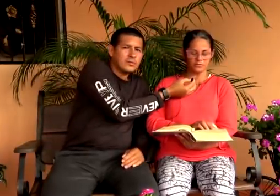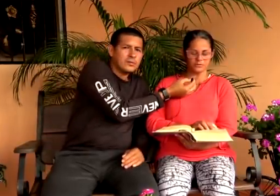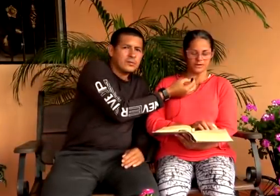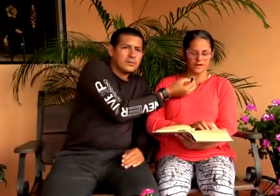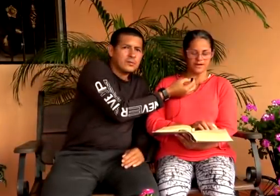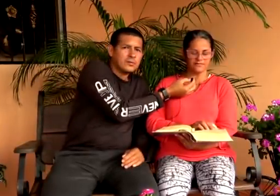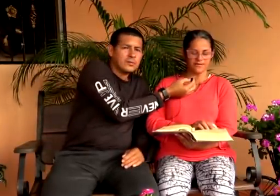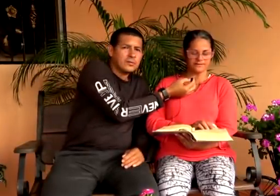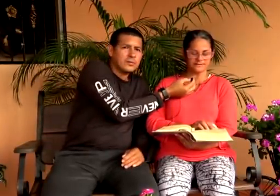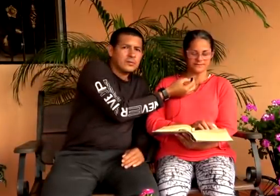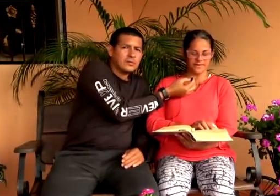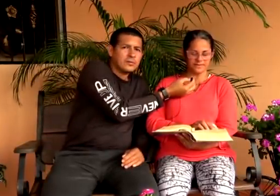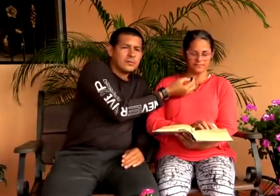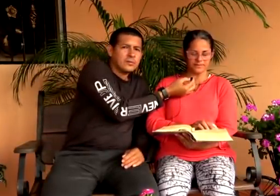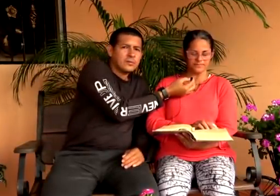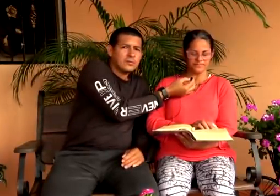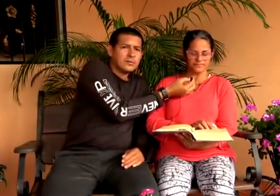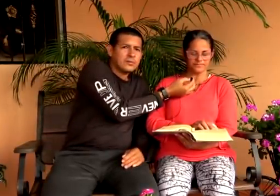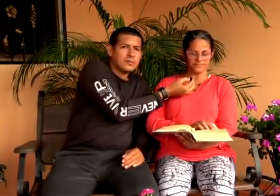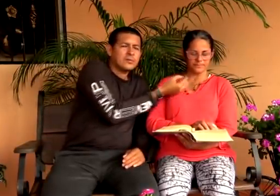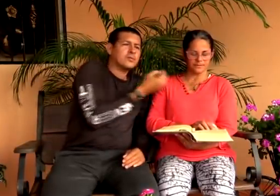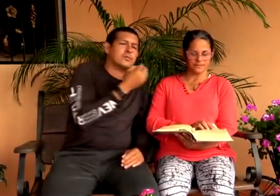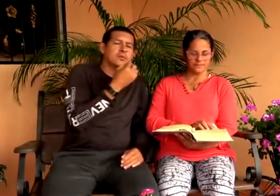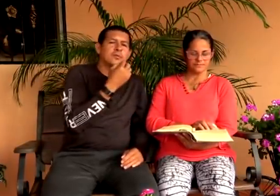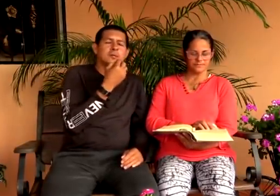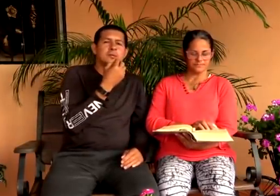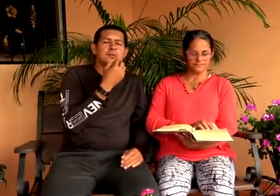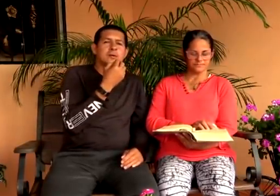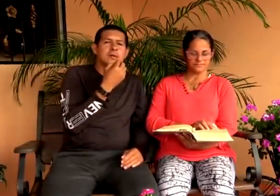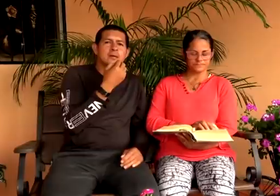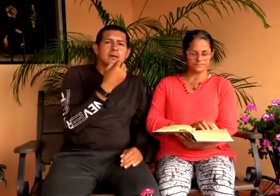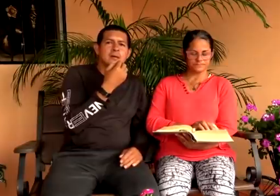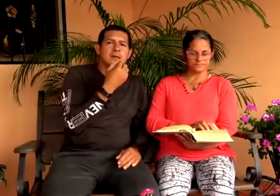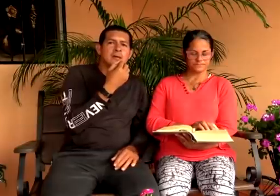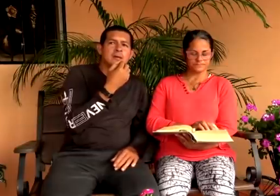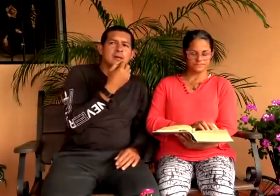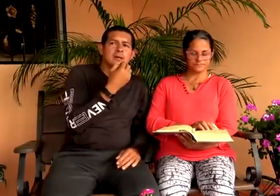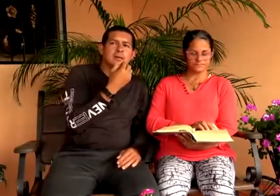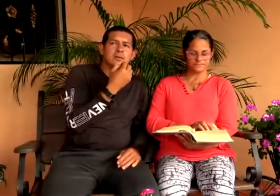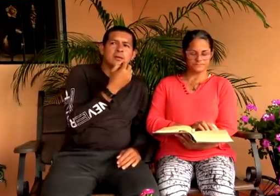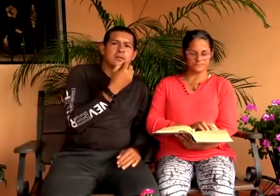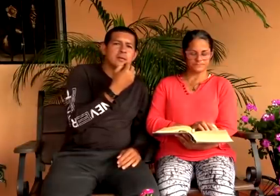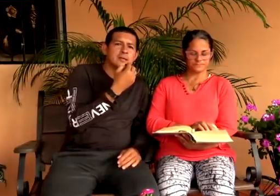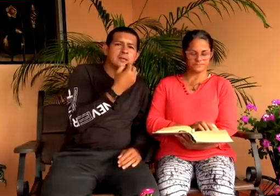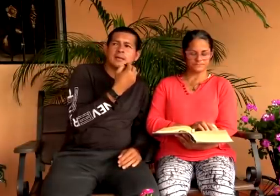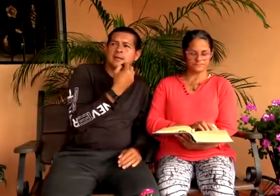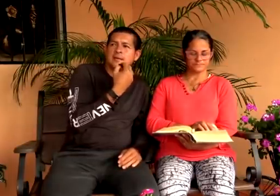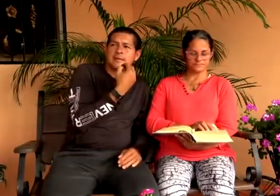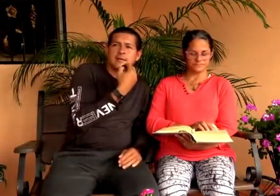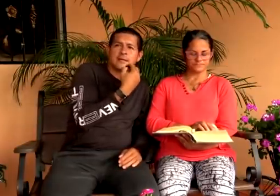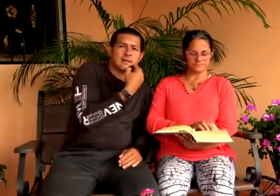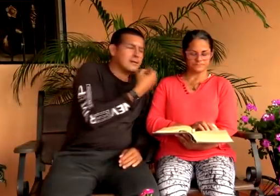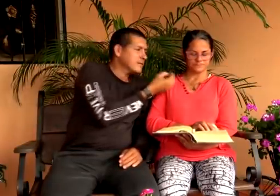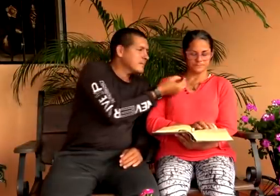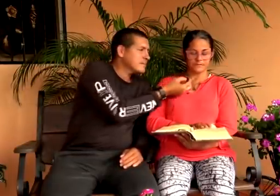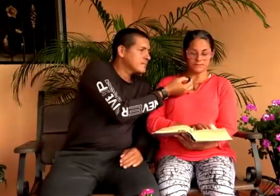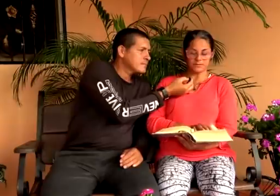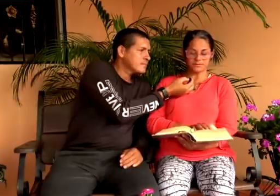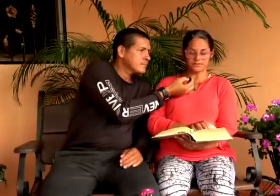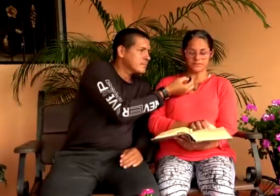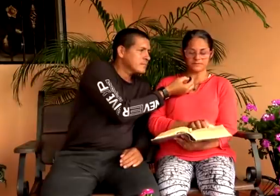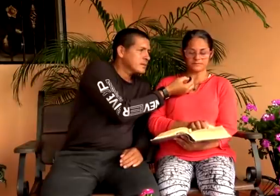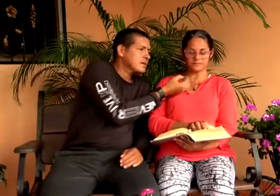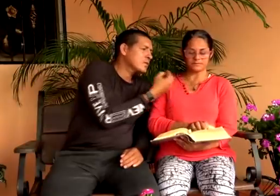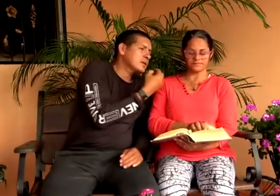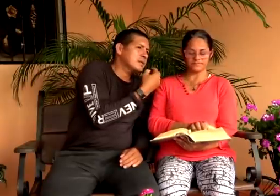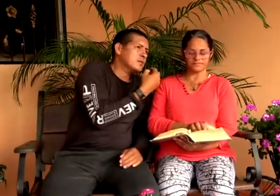encontrará falsedad en mí? no versículo 40 y ¿dónde iban? 46 es